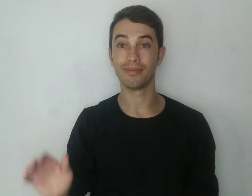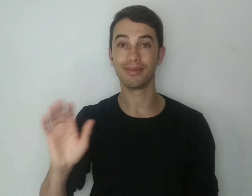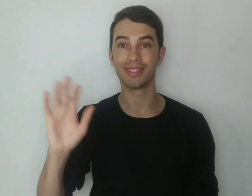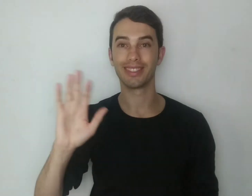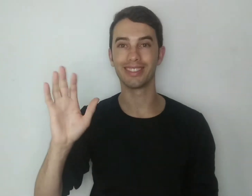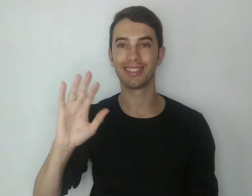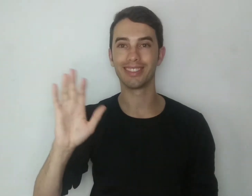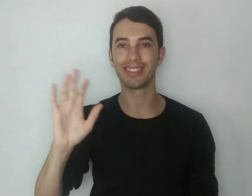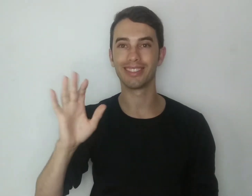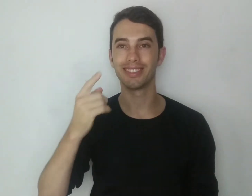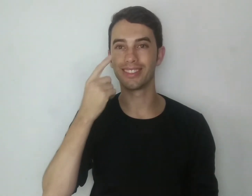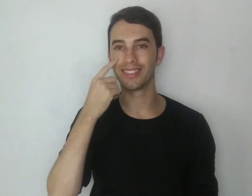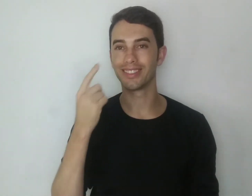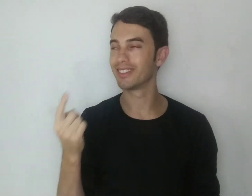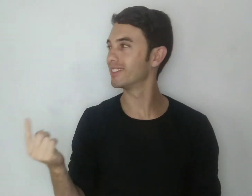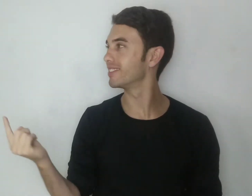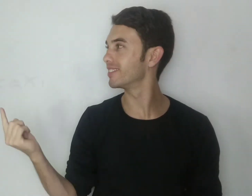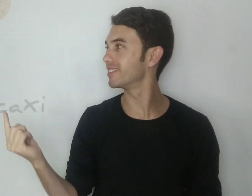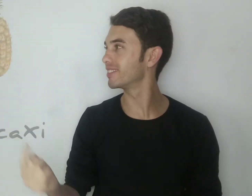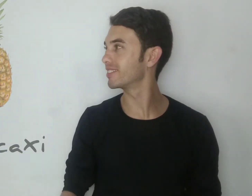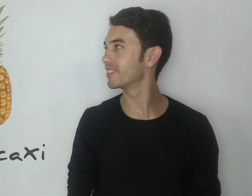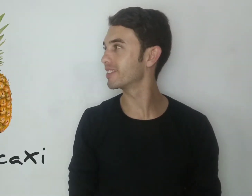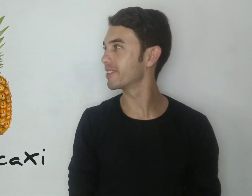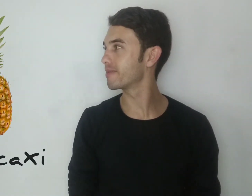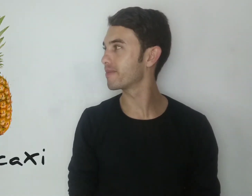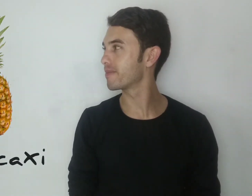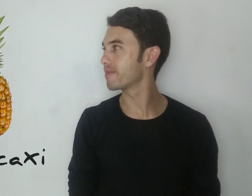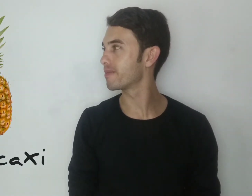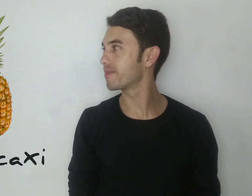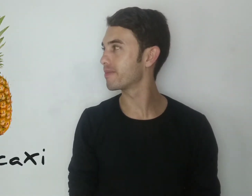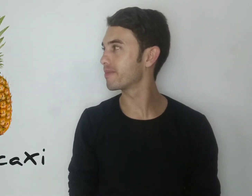Fala pessoal, vejam, abacaxi.